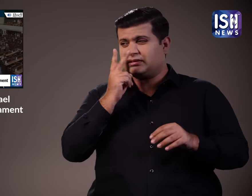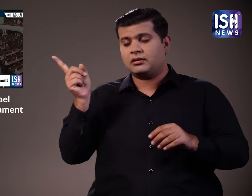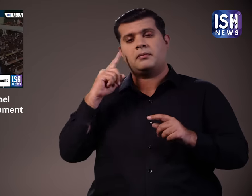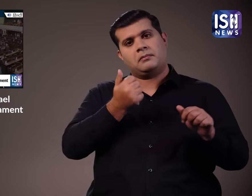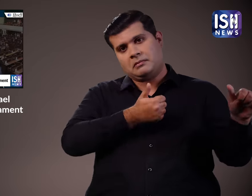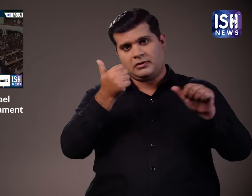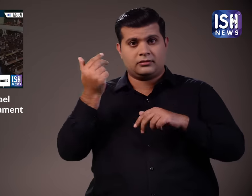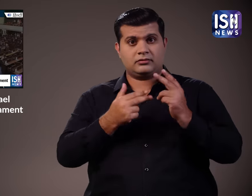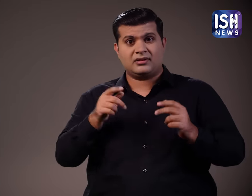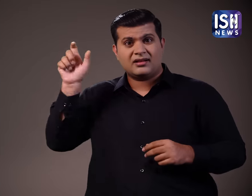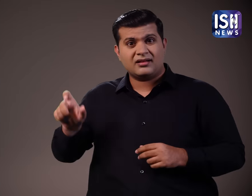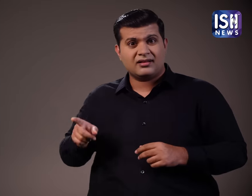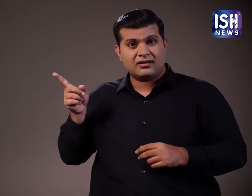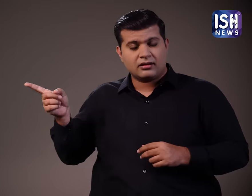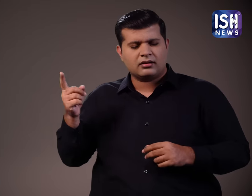आप उनका वीडियो यहां देख सकते है